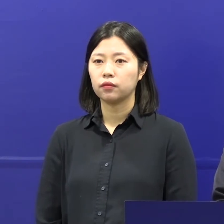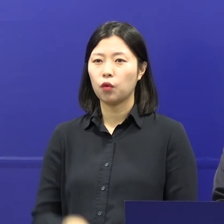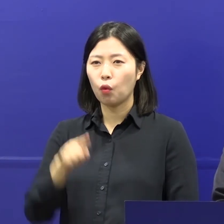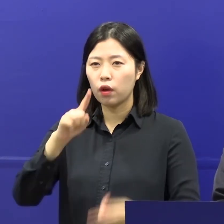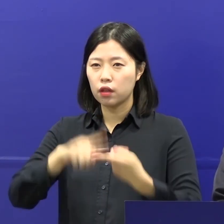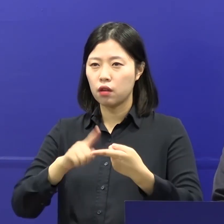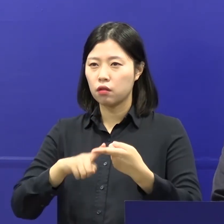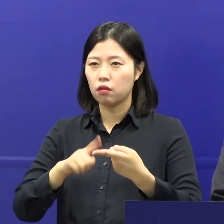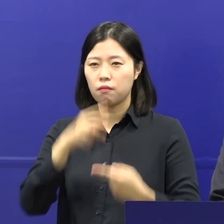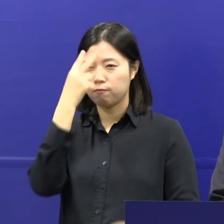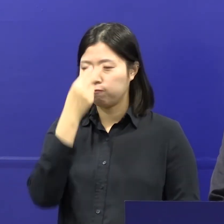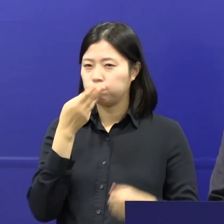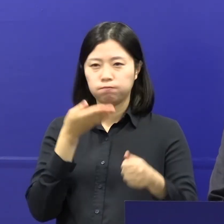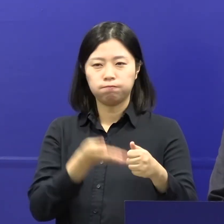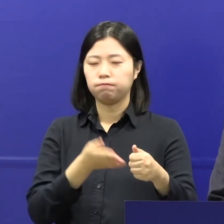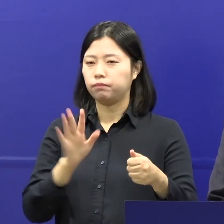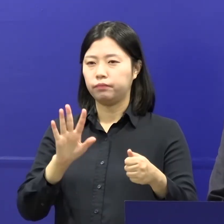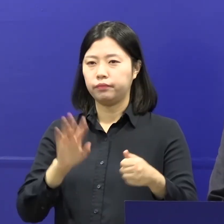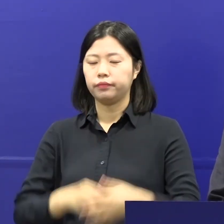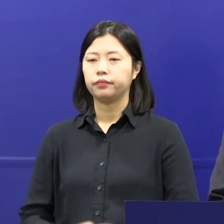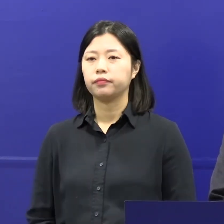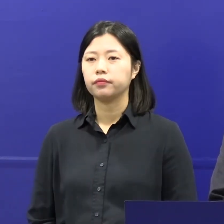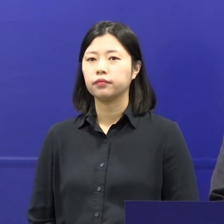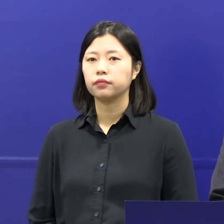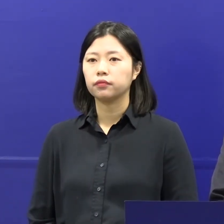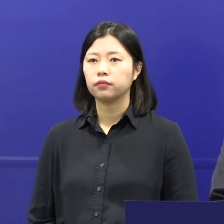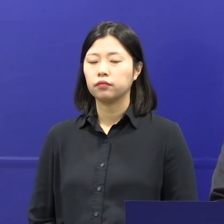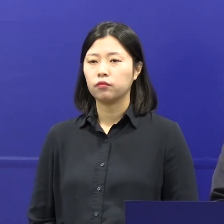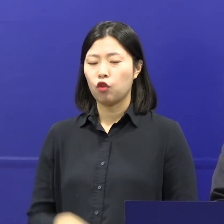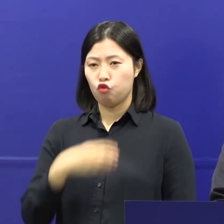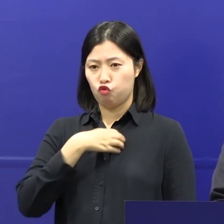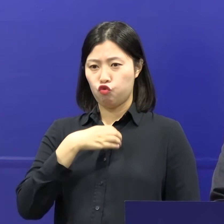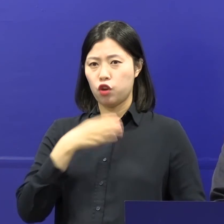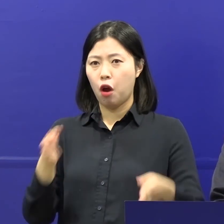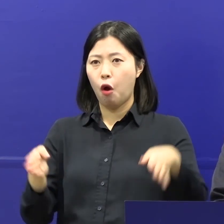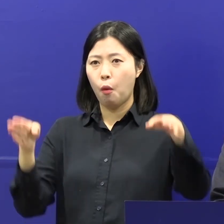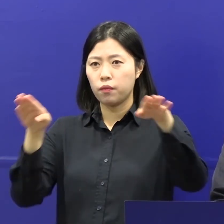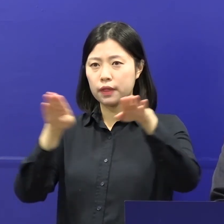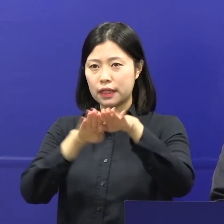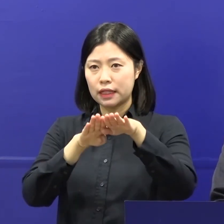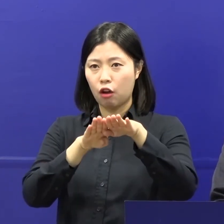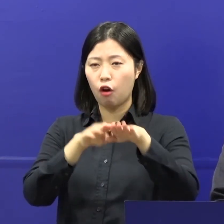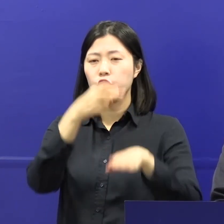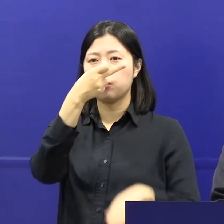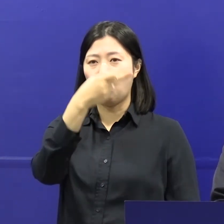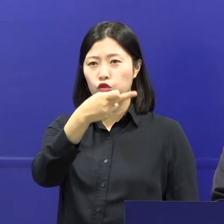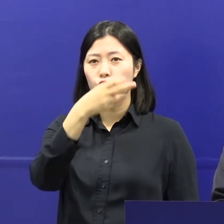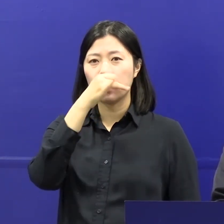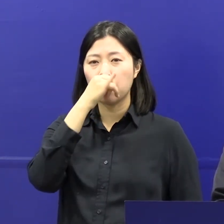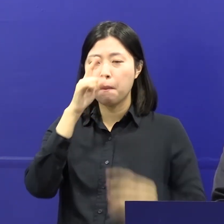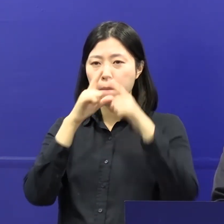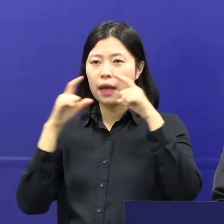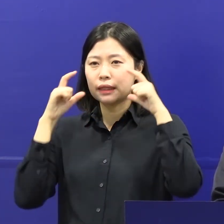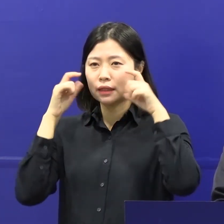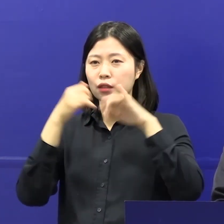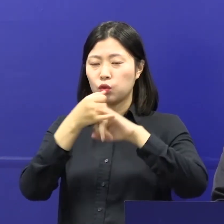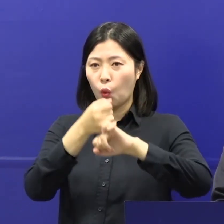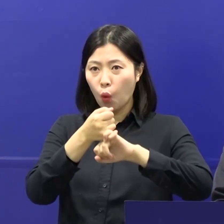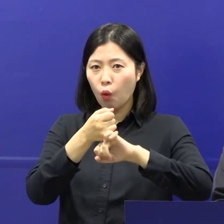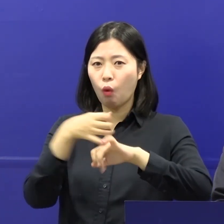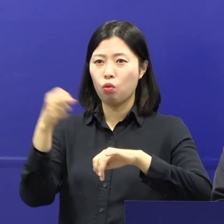원칙을 적용하겠습니다. 기존 고위험시설 12종에만 적용하던 마스크 착용,